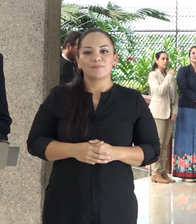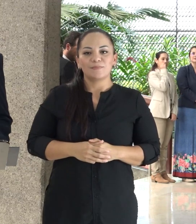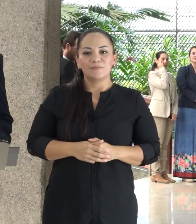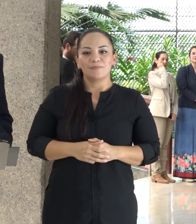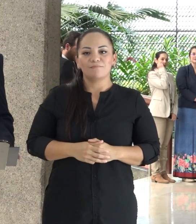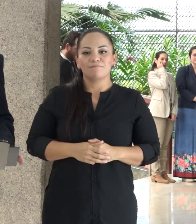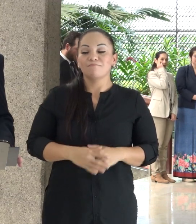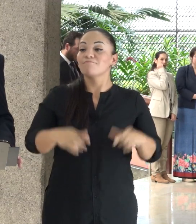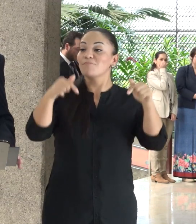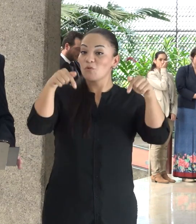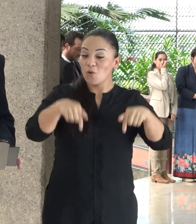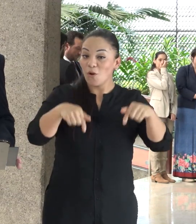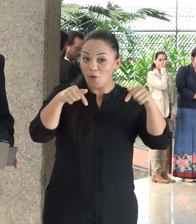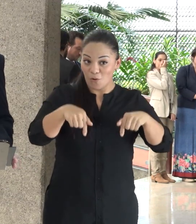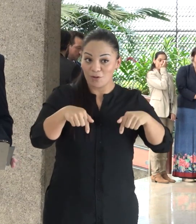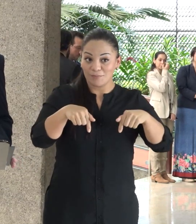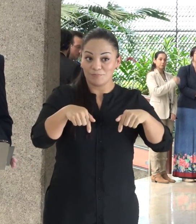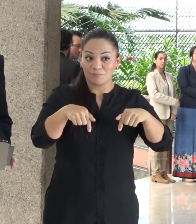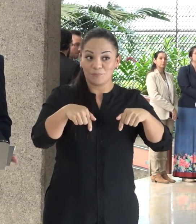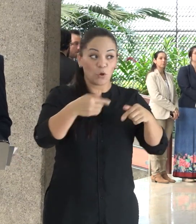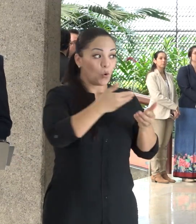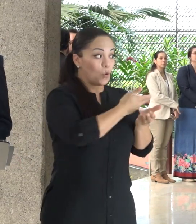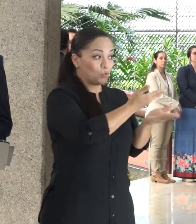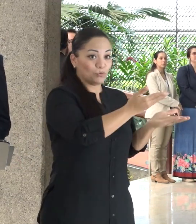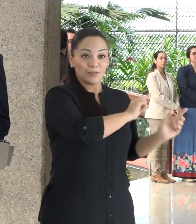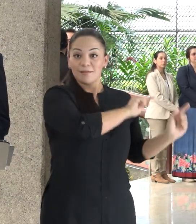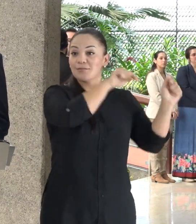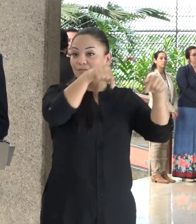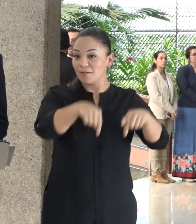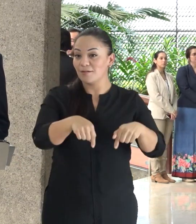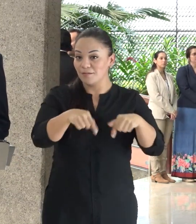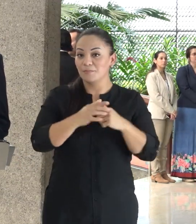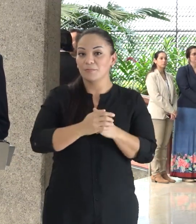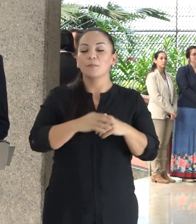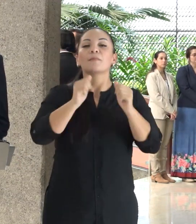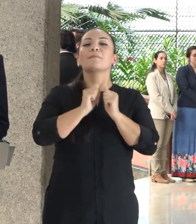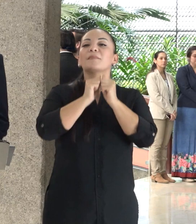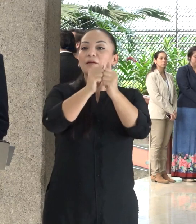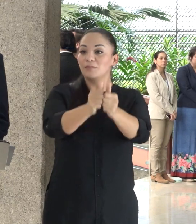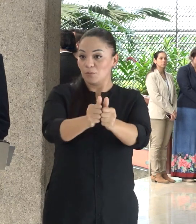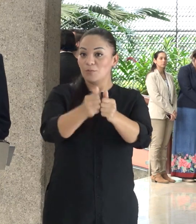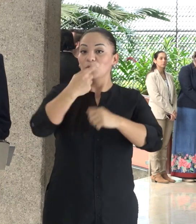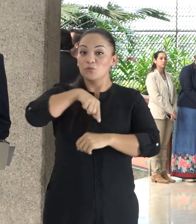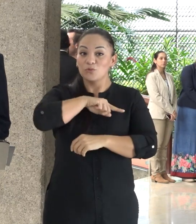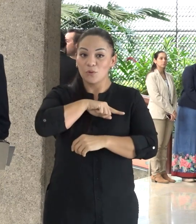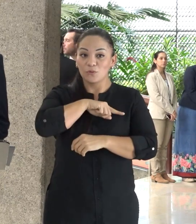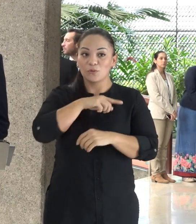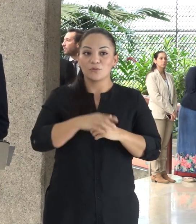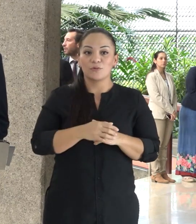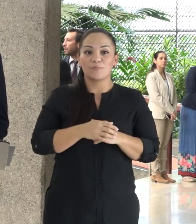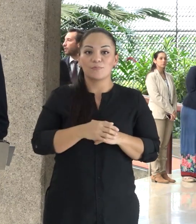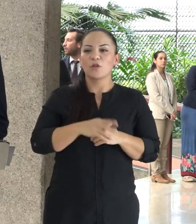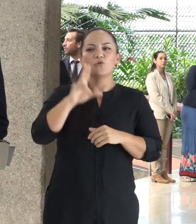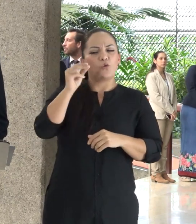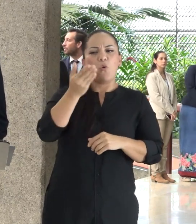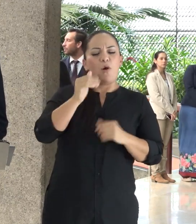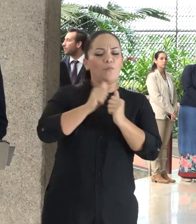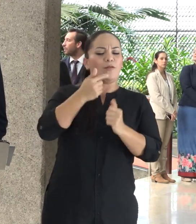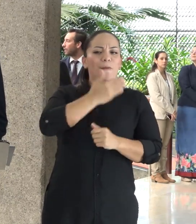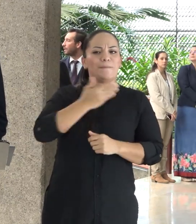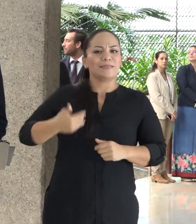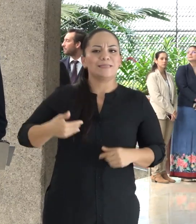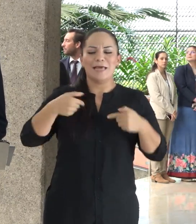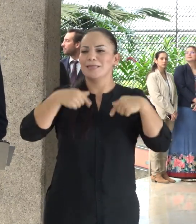Que hoy estén ustedes aquí, acompañándonos, no al presidente de la